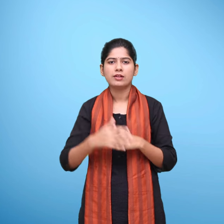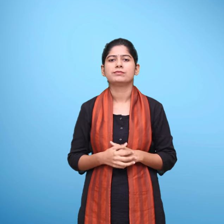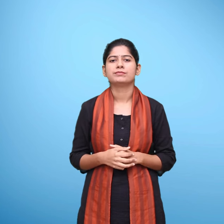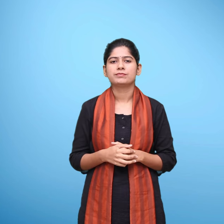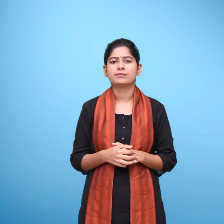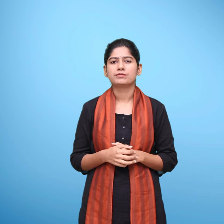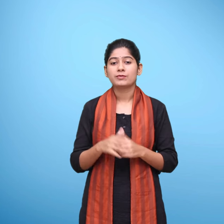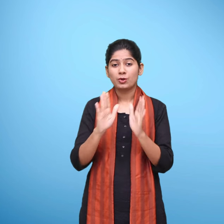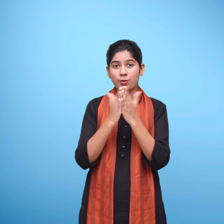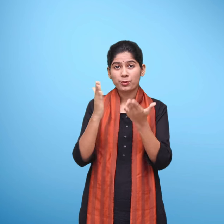USA